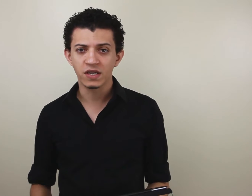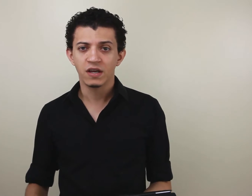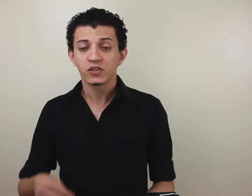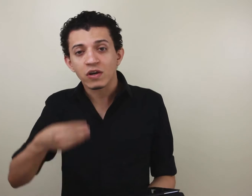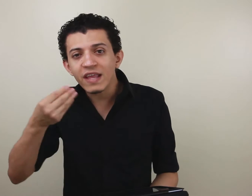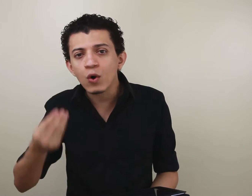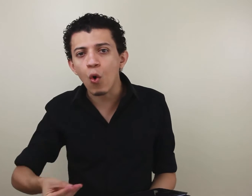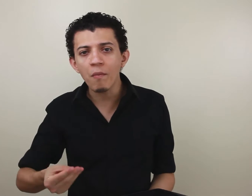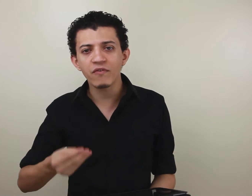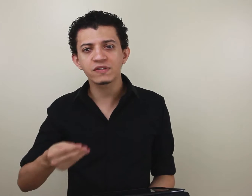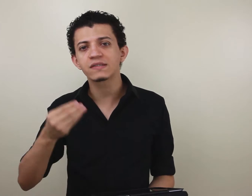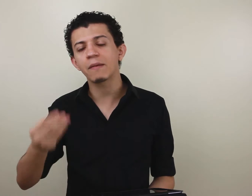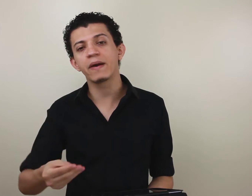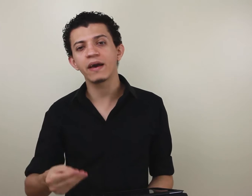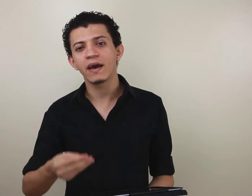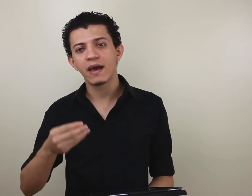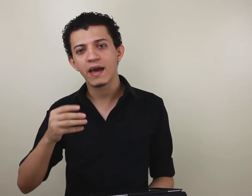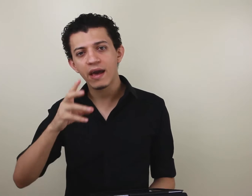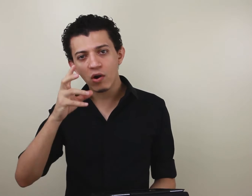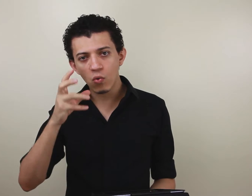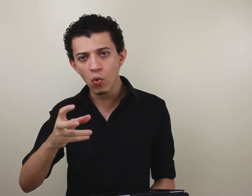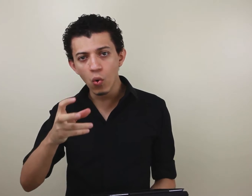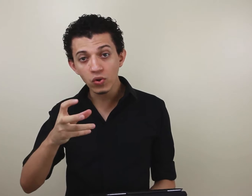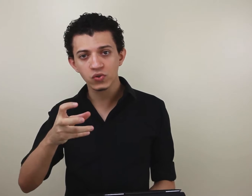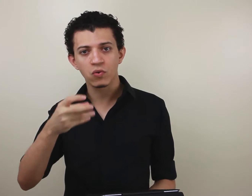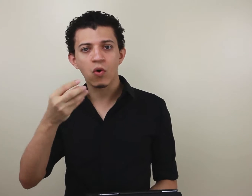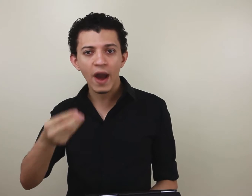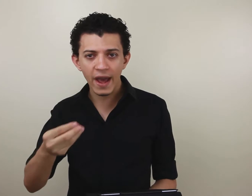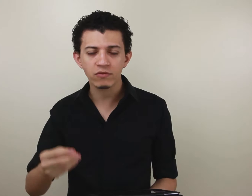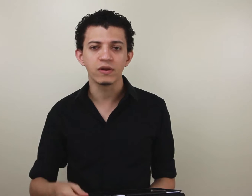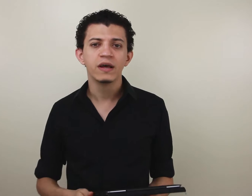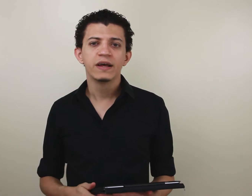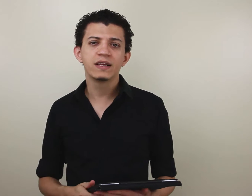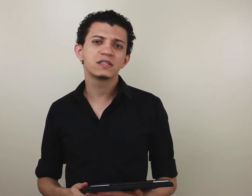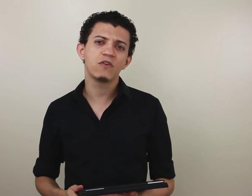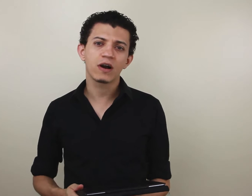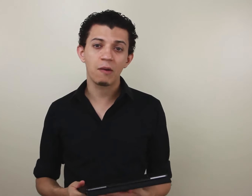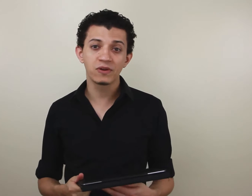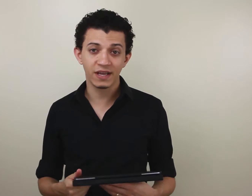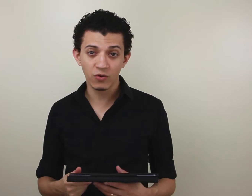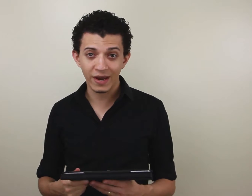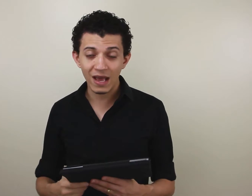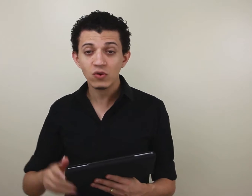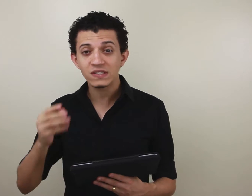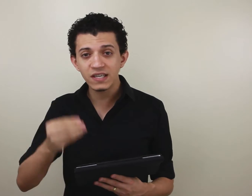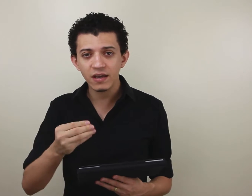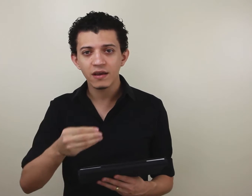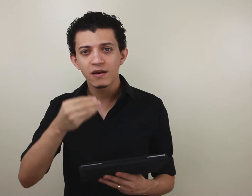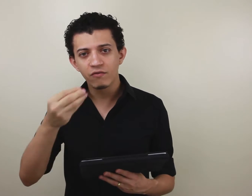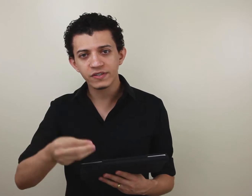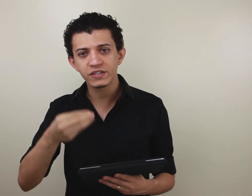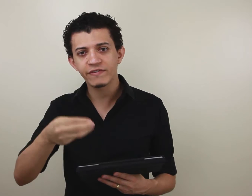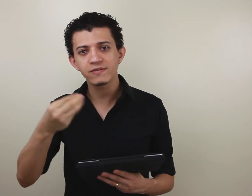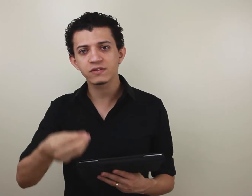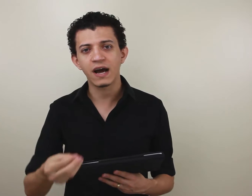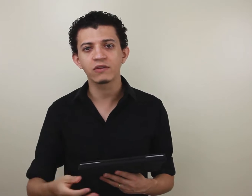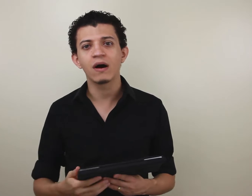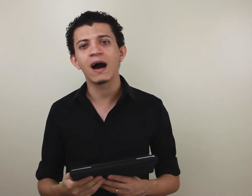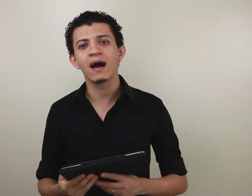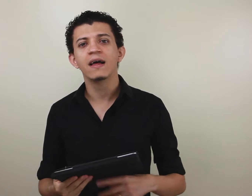Só tem como você saber o uso correto desses vocábulos aí no grego se você tiver estudado a